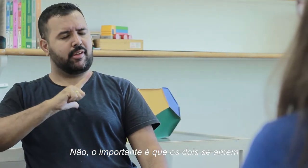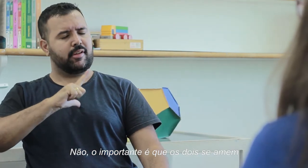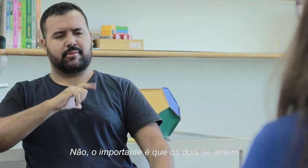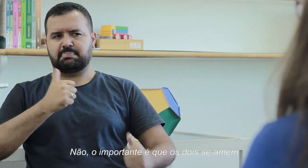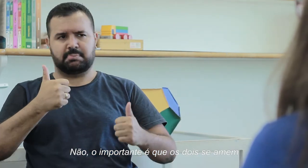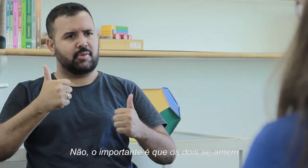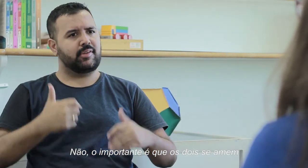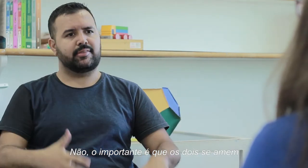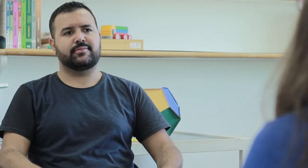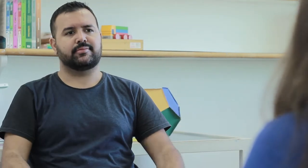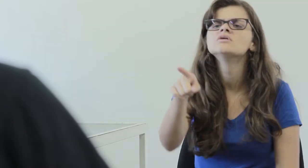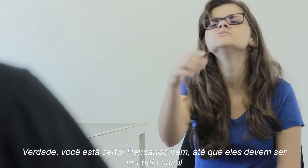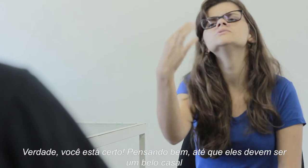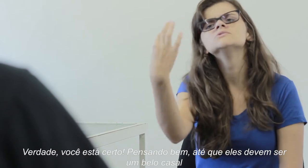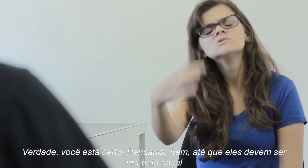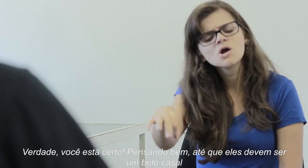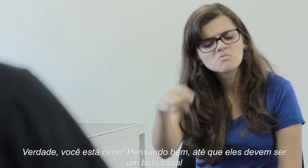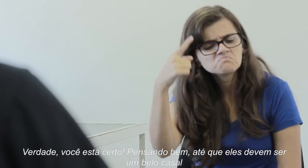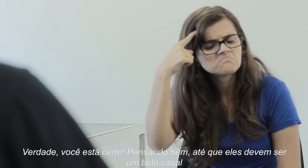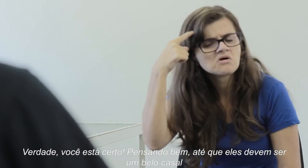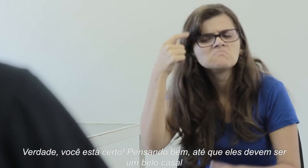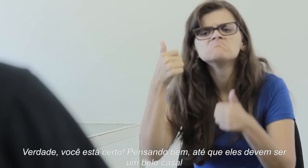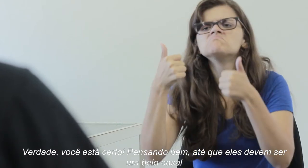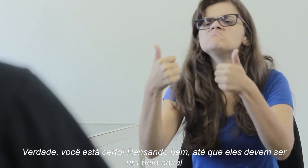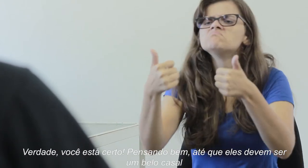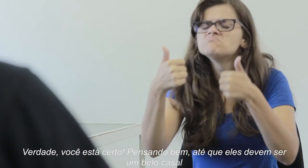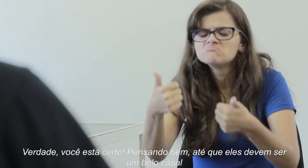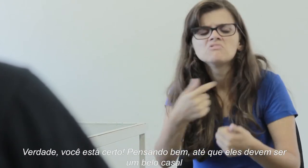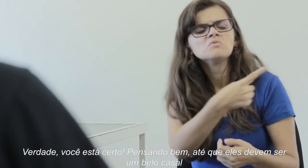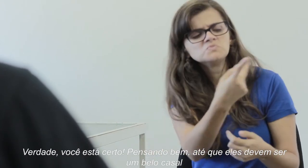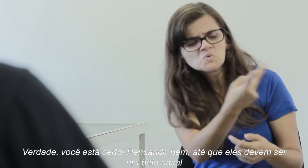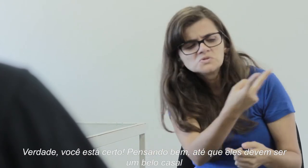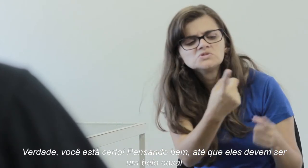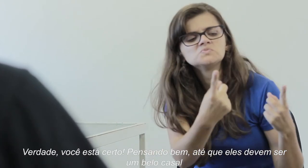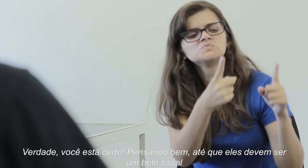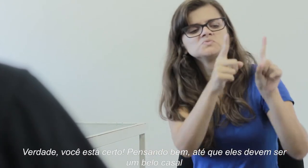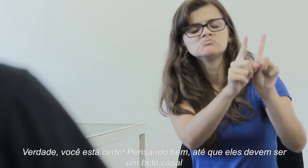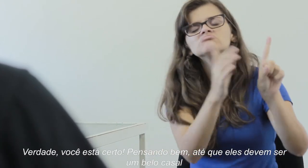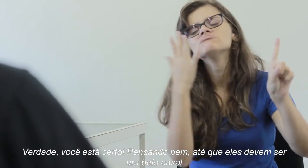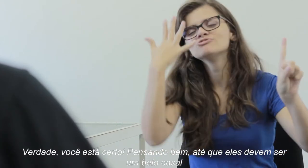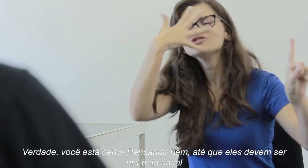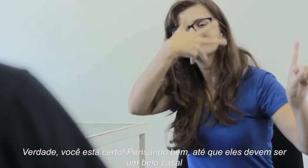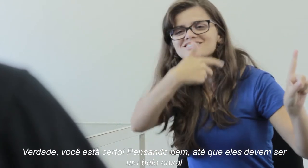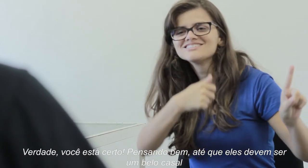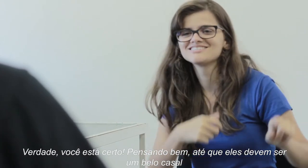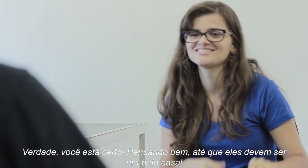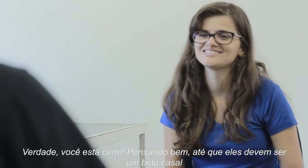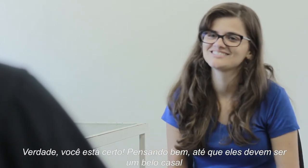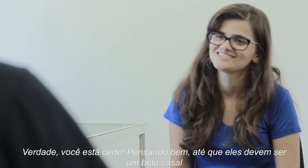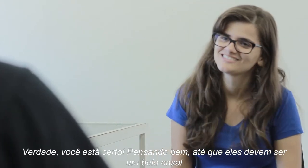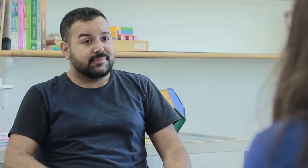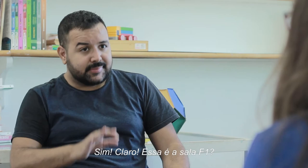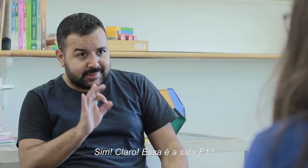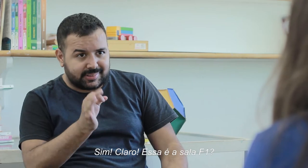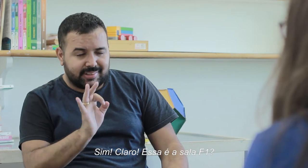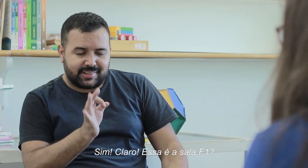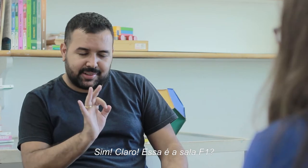se amem. Verdade. Você está certo. Pensando bem até que eles devem ser um belo casal. Sim, claro.